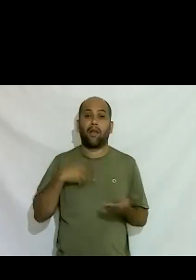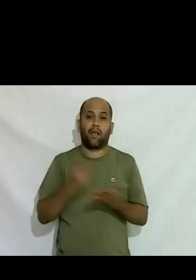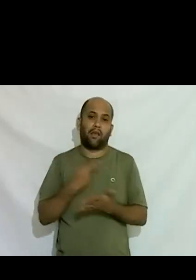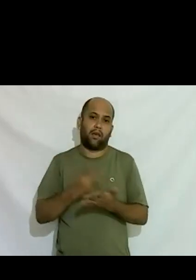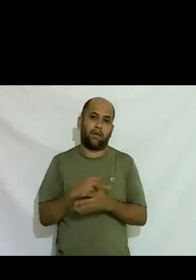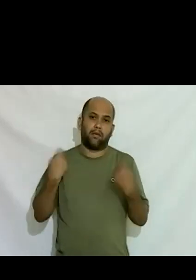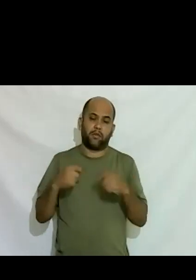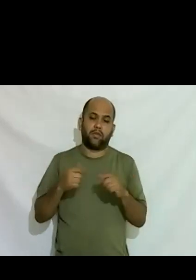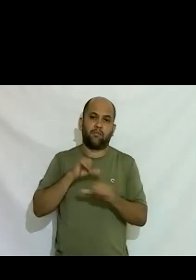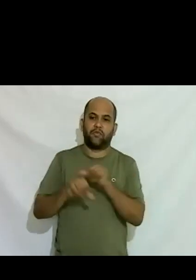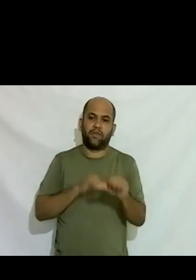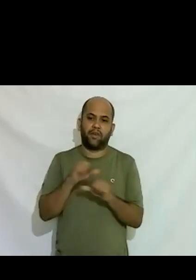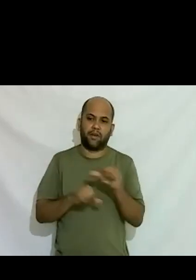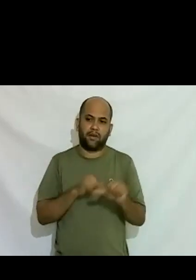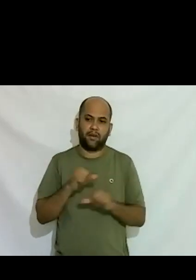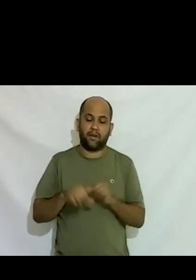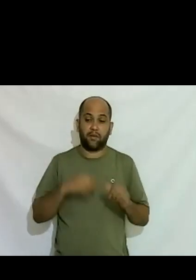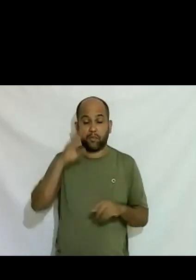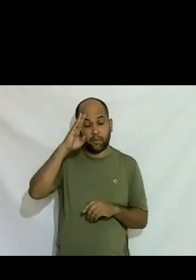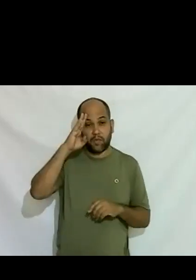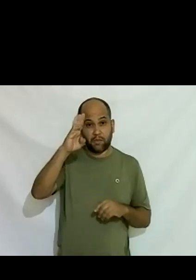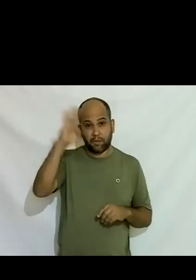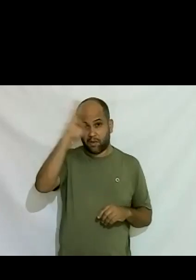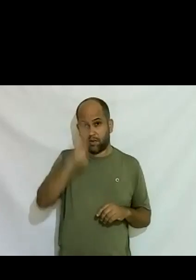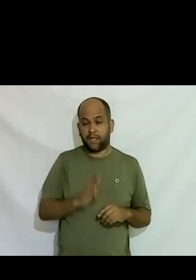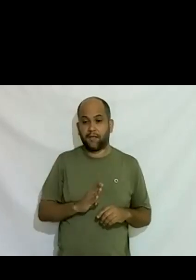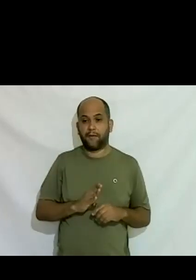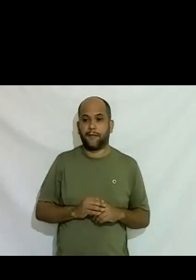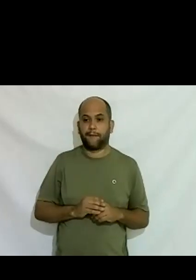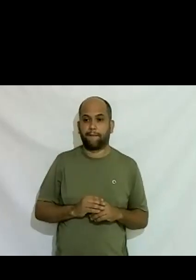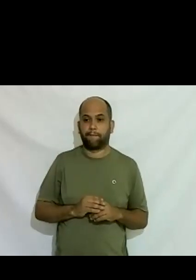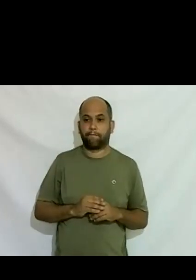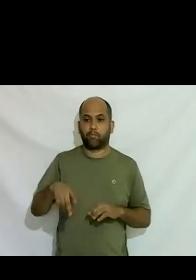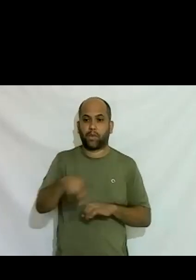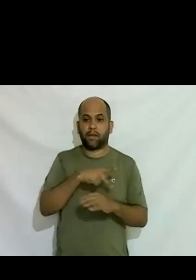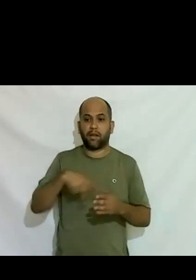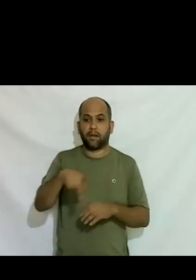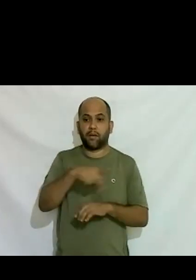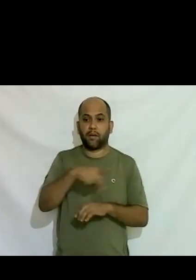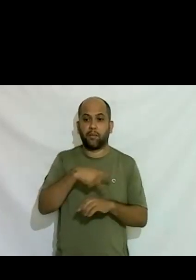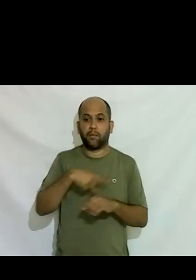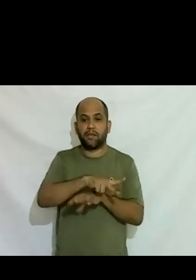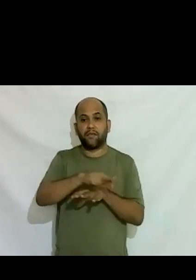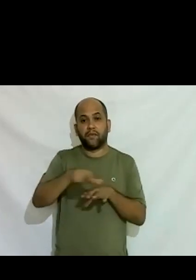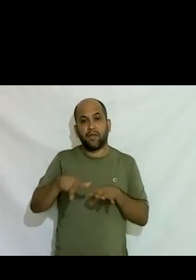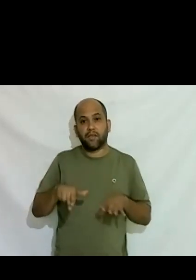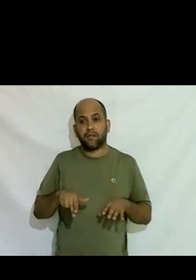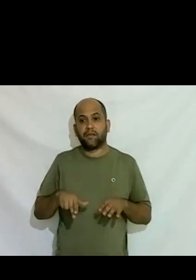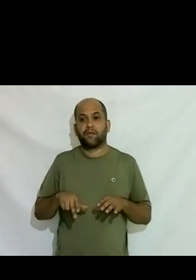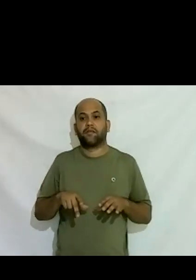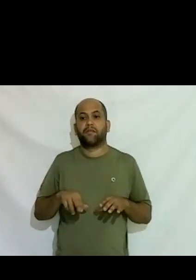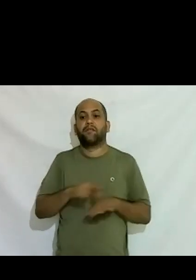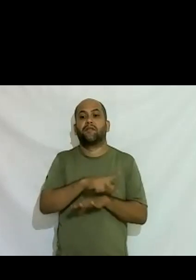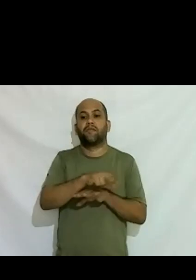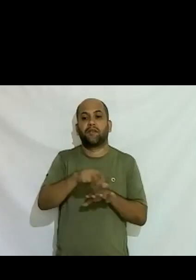ainda mais principalmente no Brasil né que é um país tão diverso né diversidade